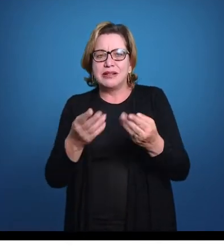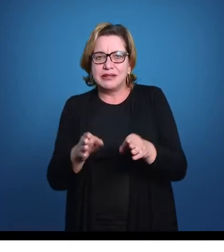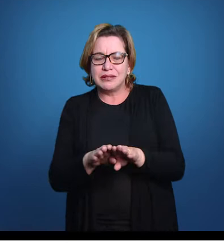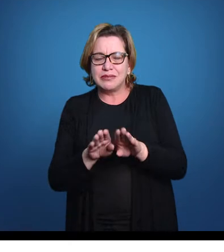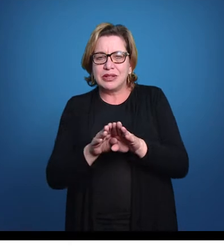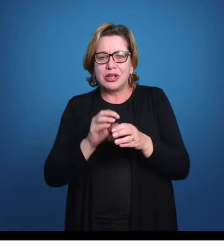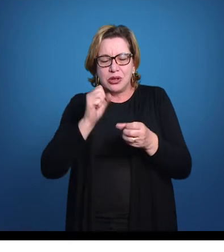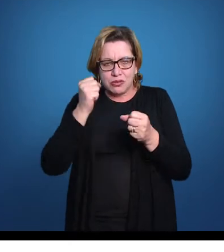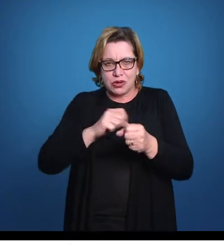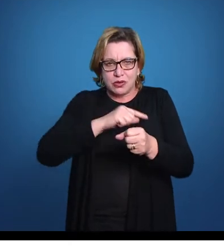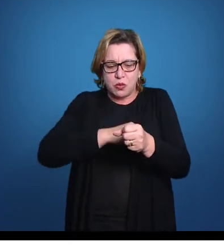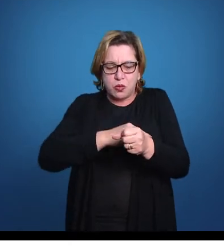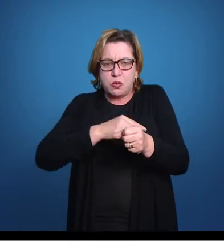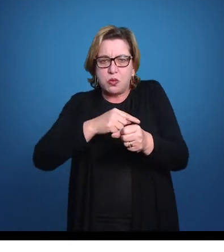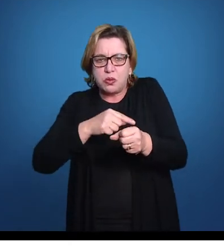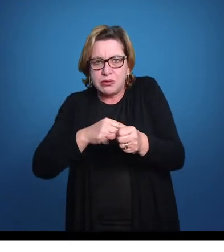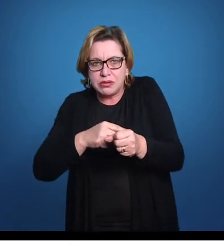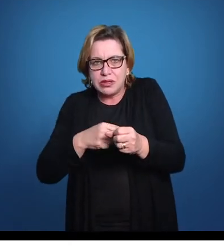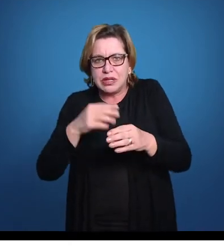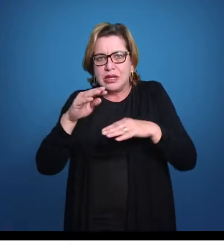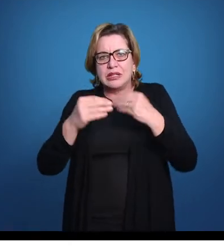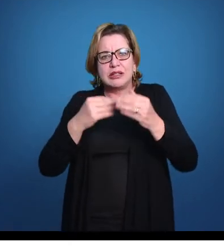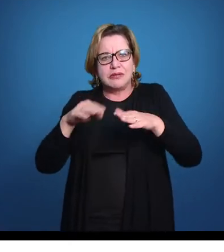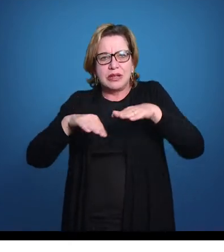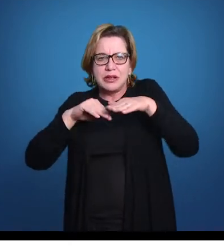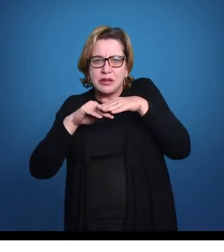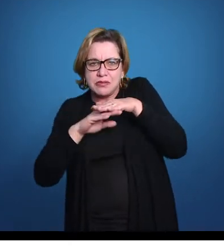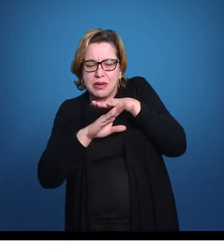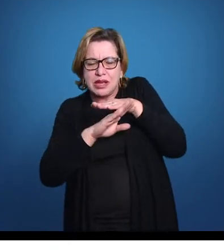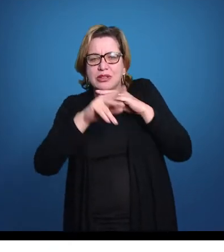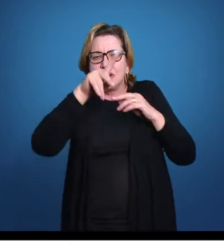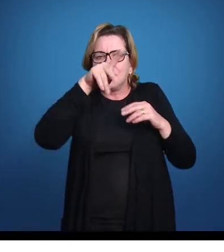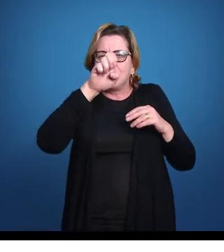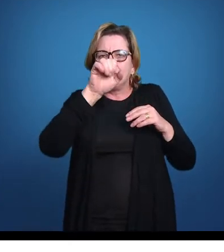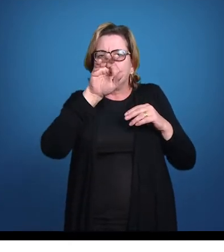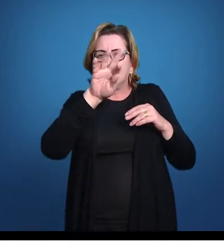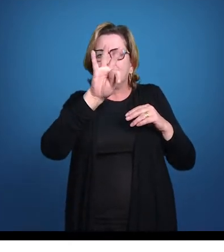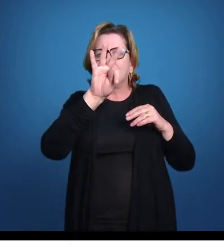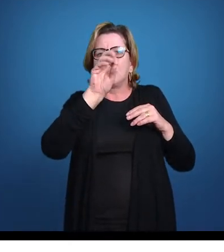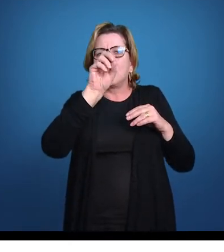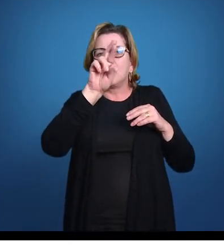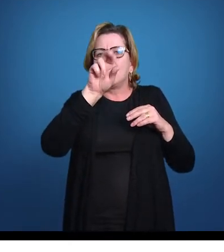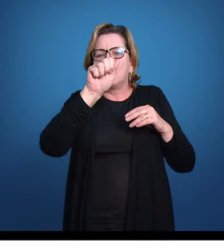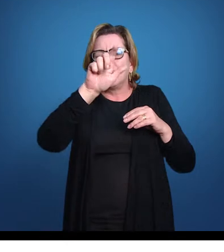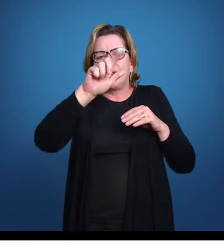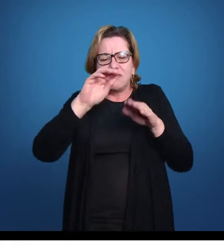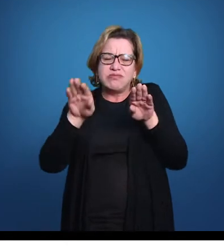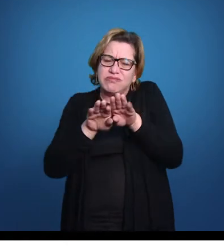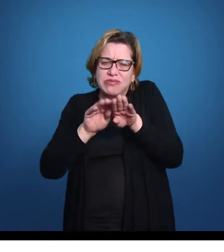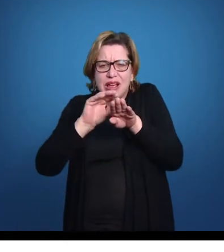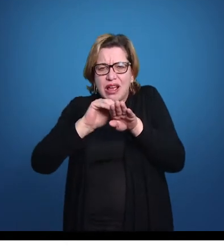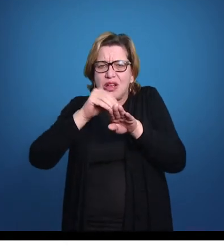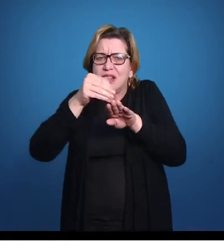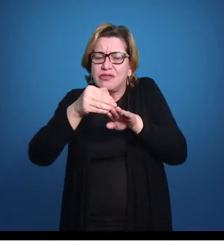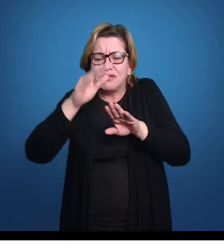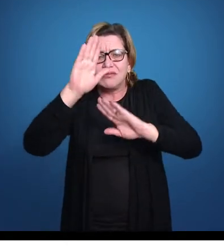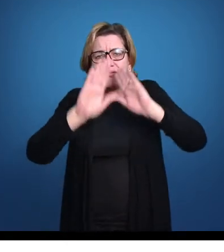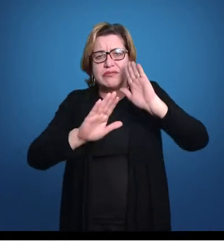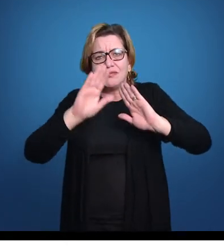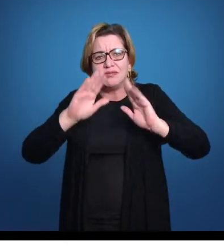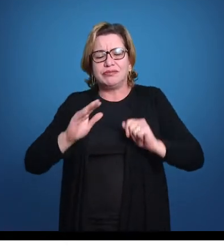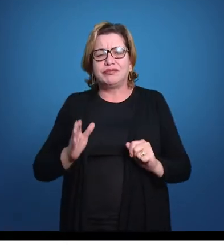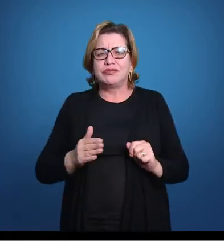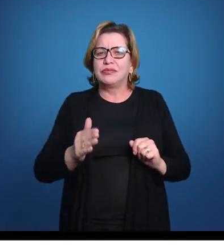né? Mas ela pode vir mais pra frente, pode estar até abaixo das nadadeiras peitorais e eventualmente pode estar até à frente das nadadeiras peitorais. Então,